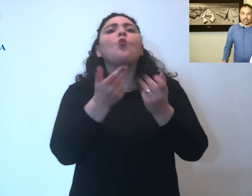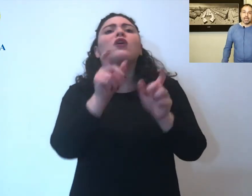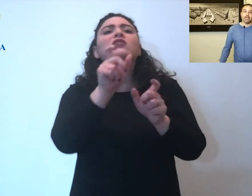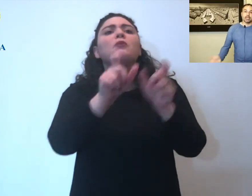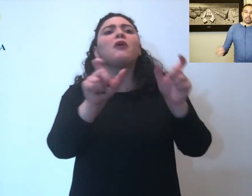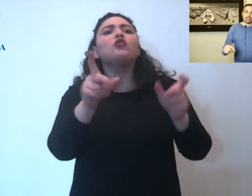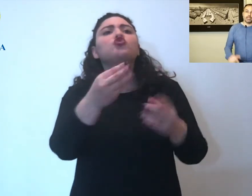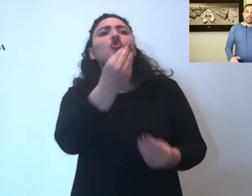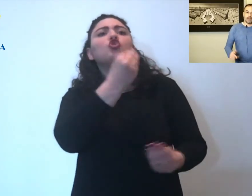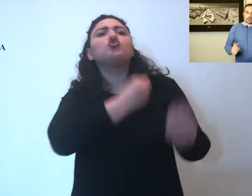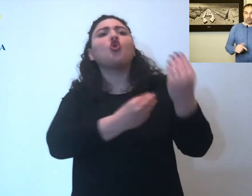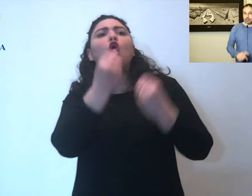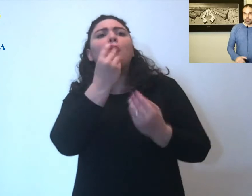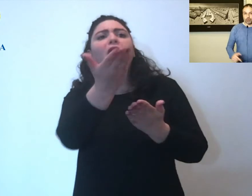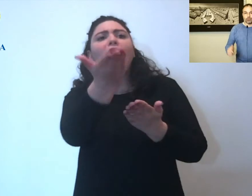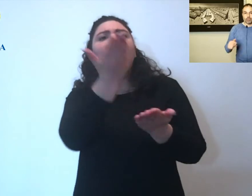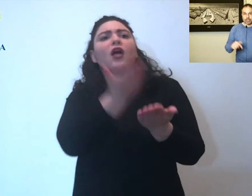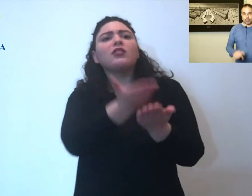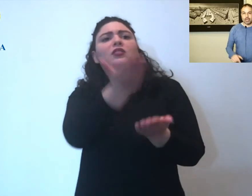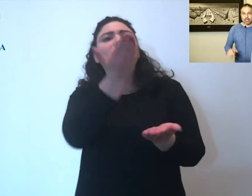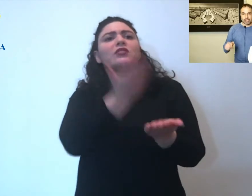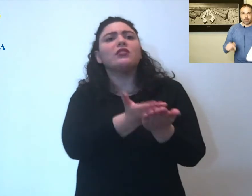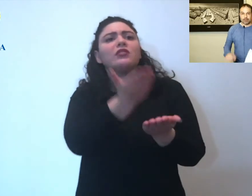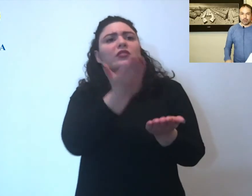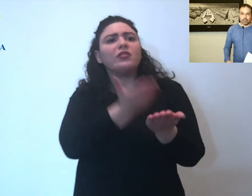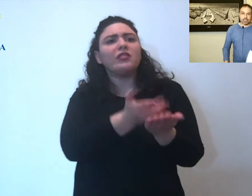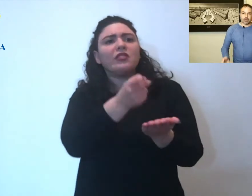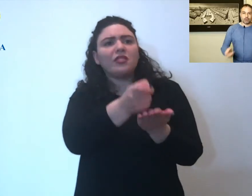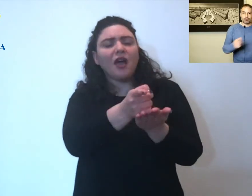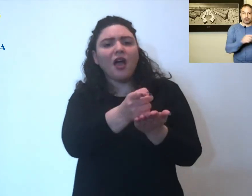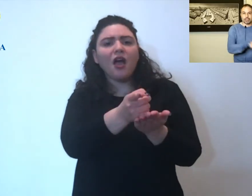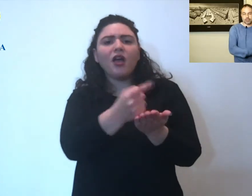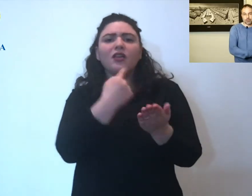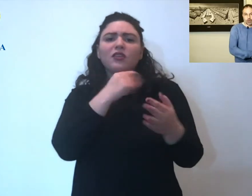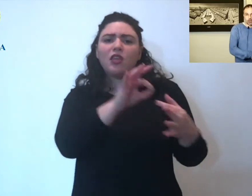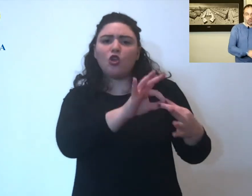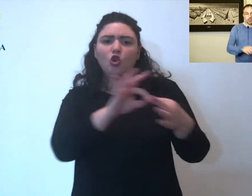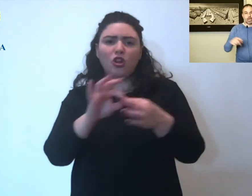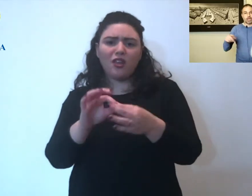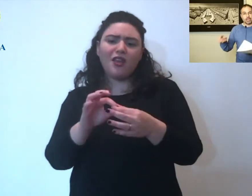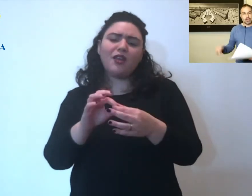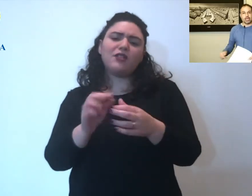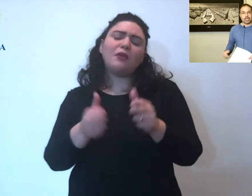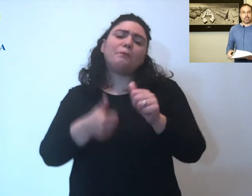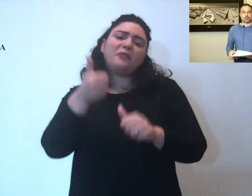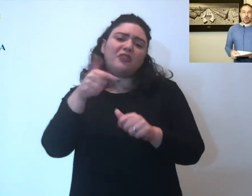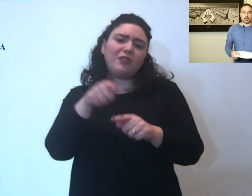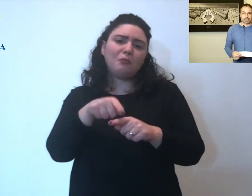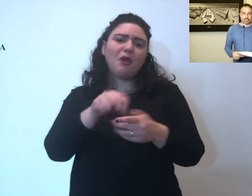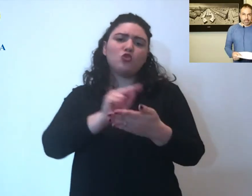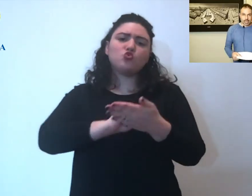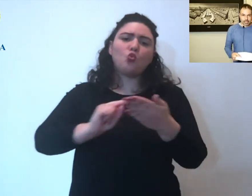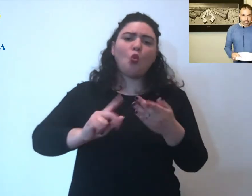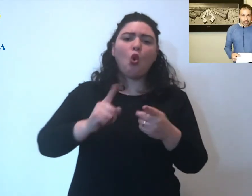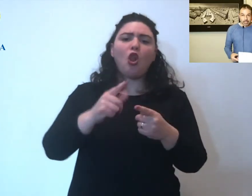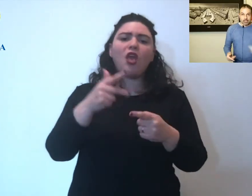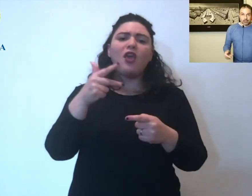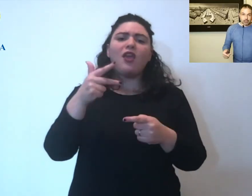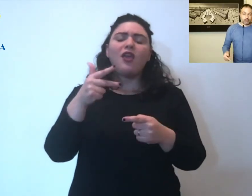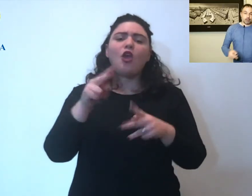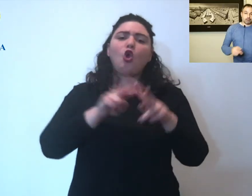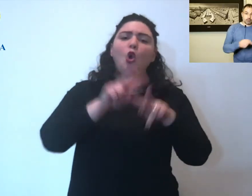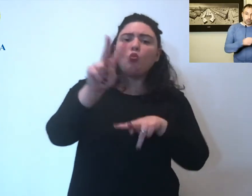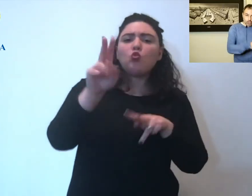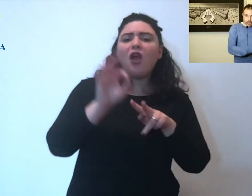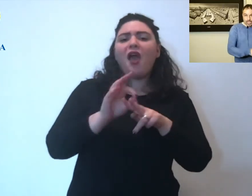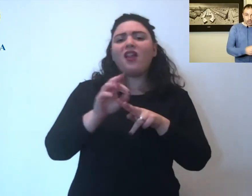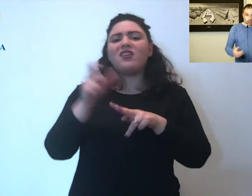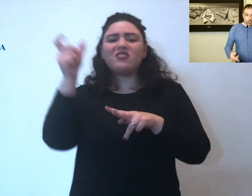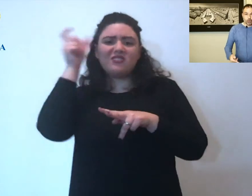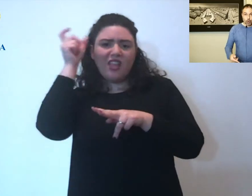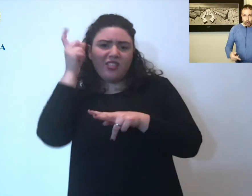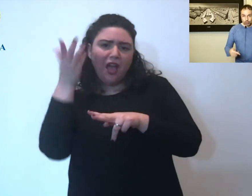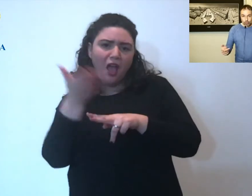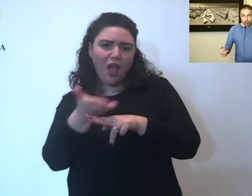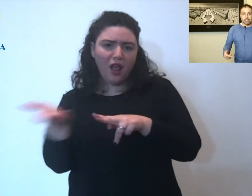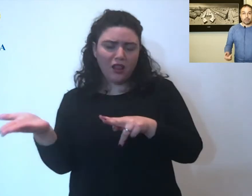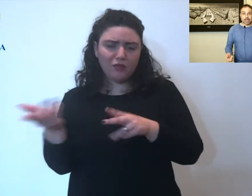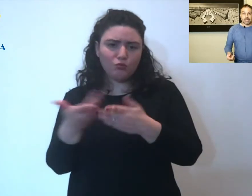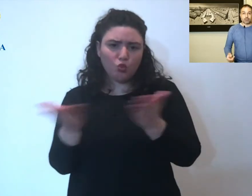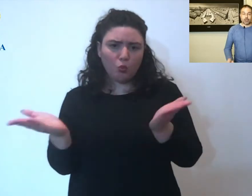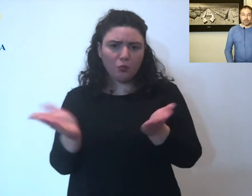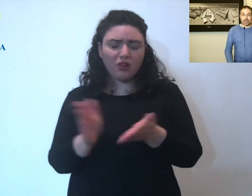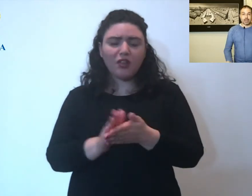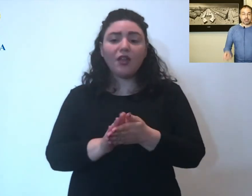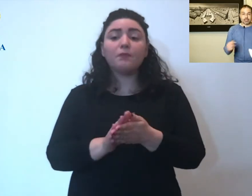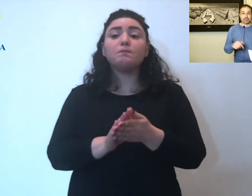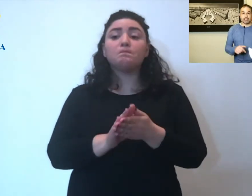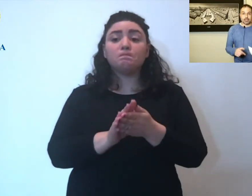domanda che deriva soprattutto da quelli che hanno frequentato ovviamente scuole comunali e scuole statali c'è stato un incontro